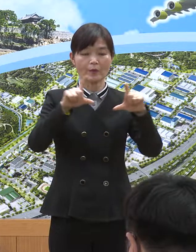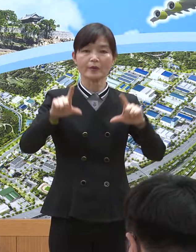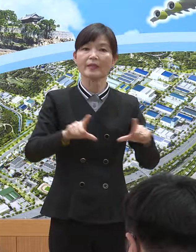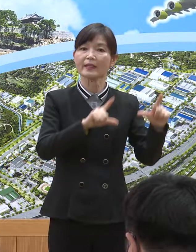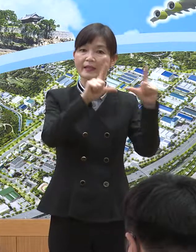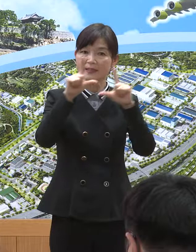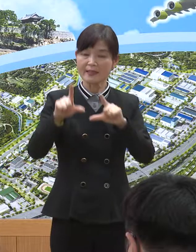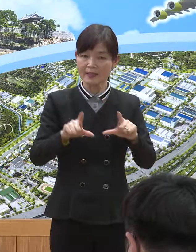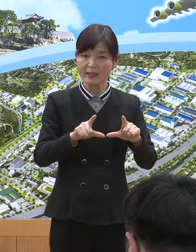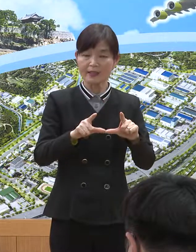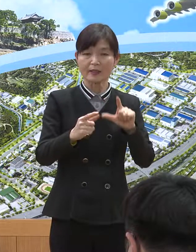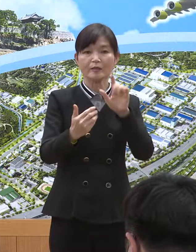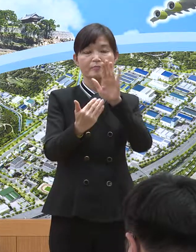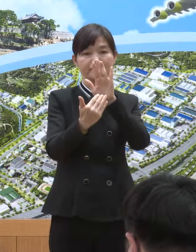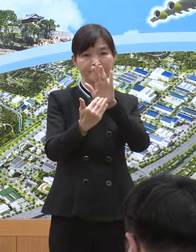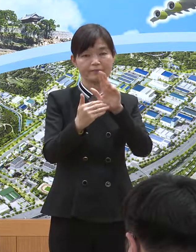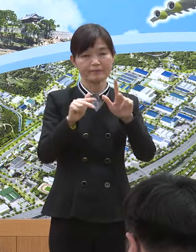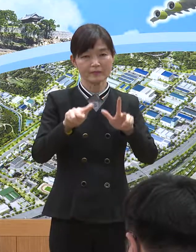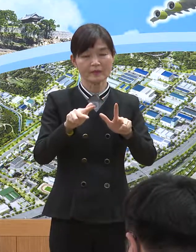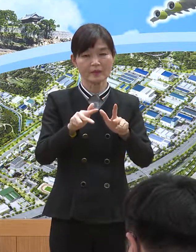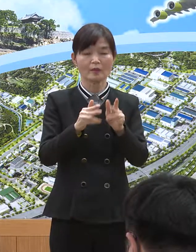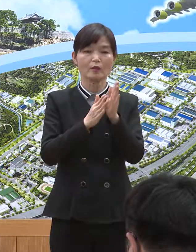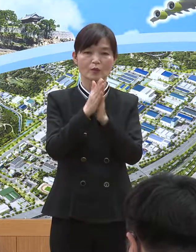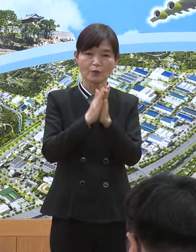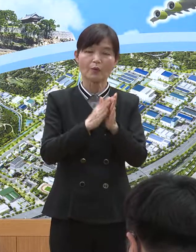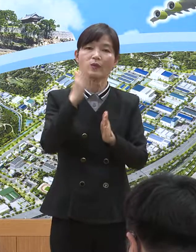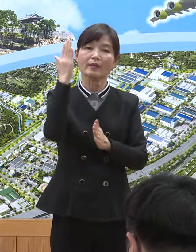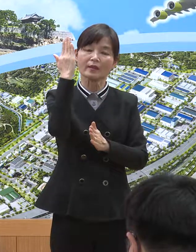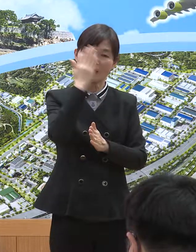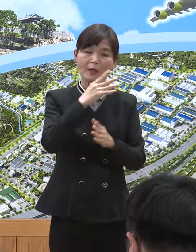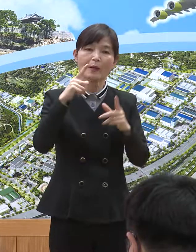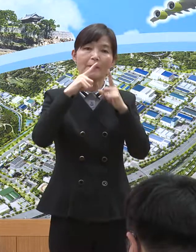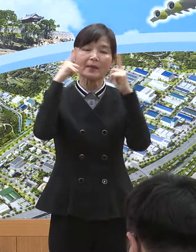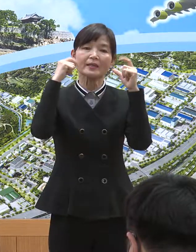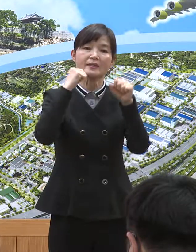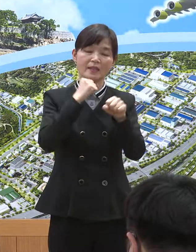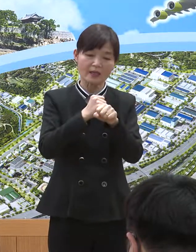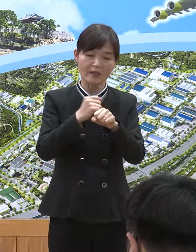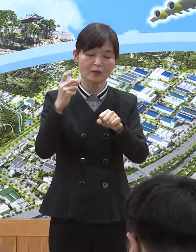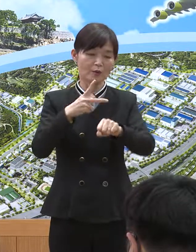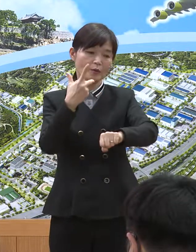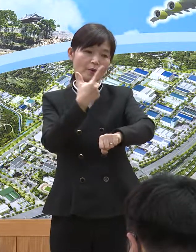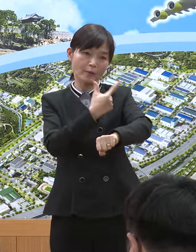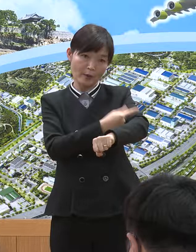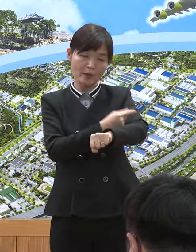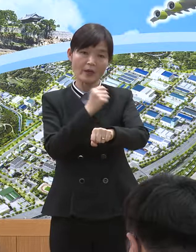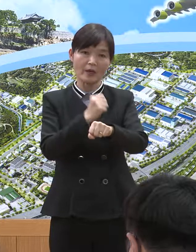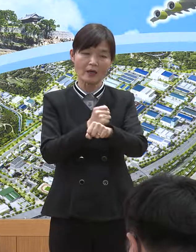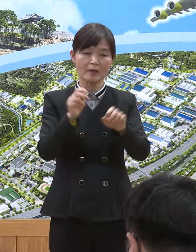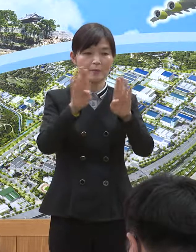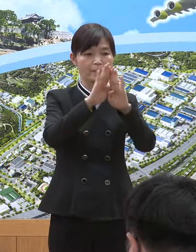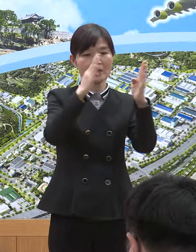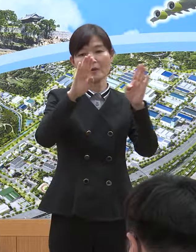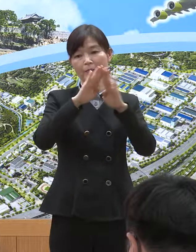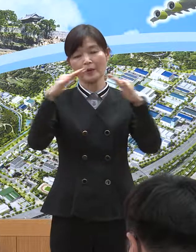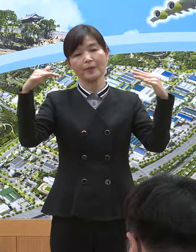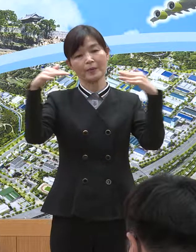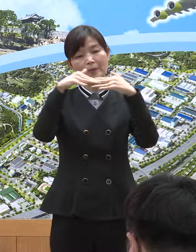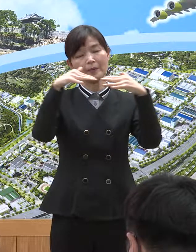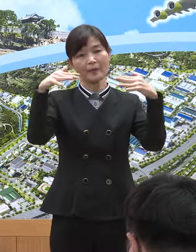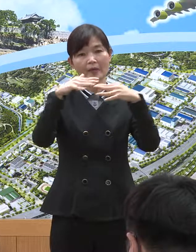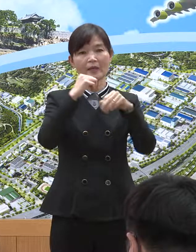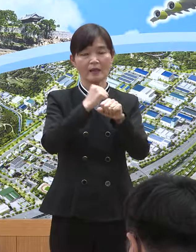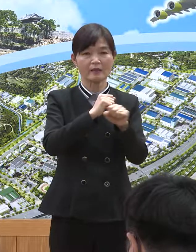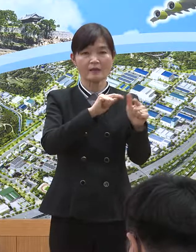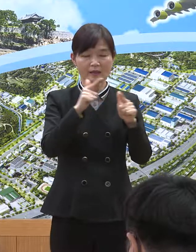감염 차단을 위한 마스크 착용, 손 씻기, 코로나19 예방접종 완료하기 등 개인 방역 6대